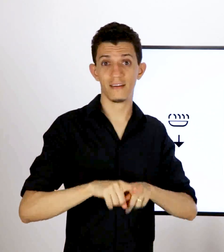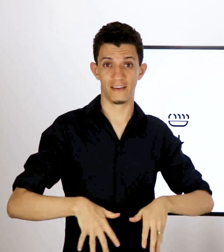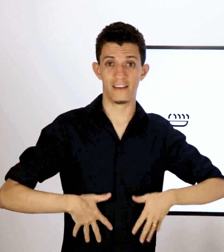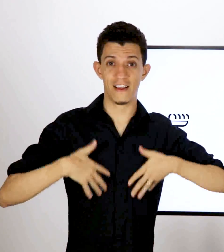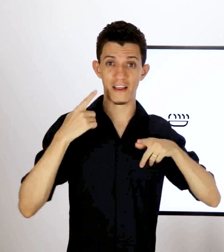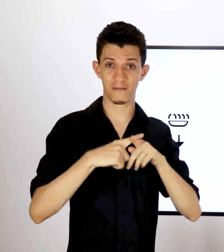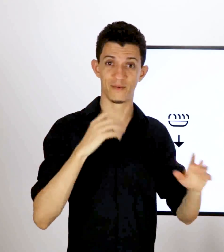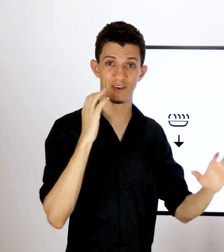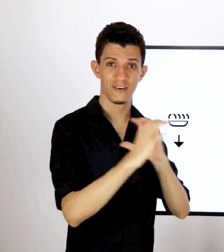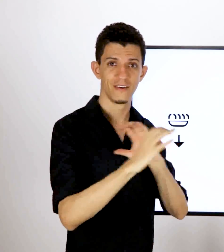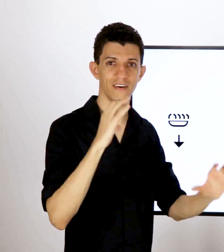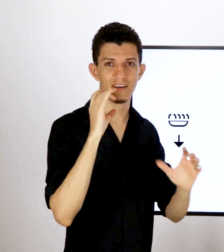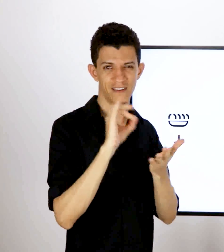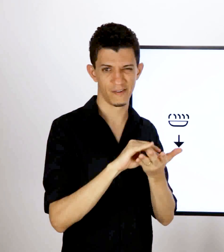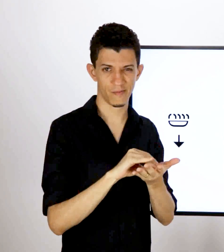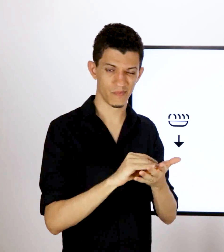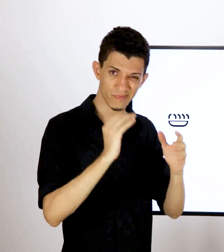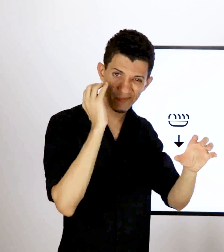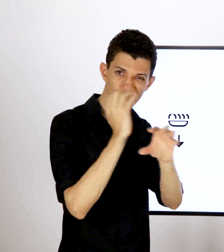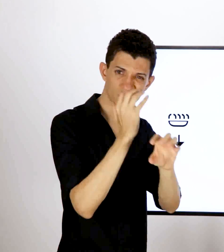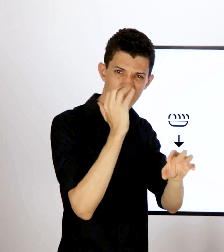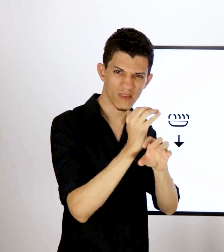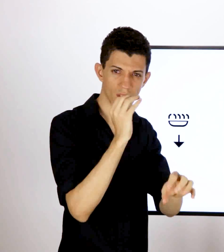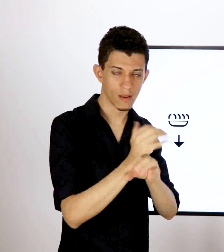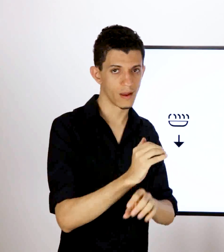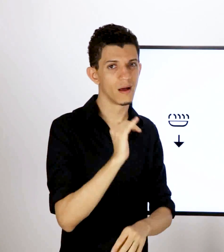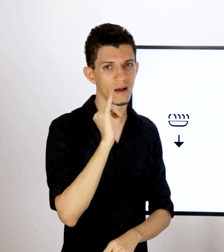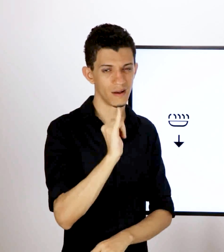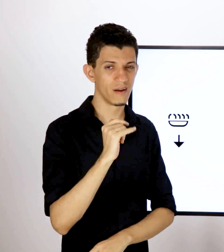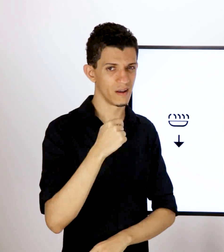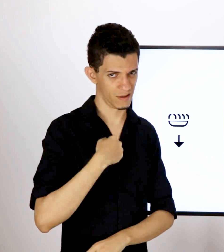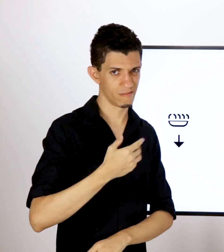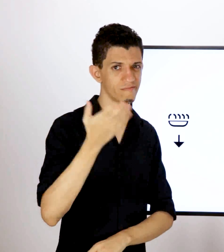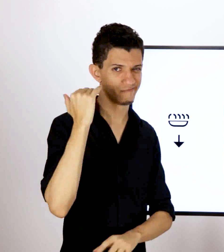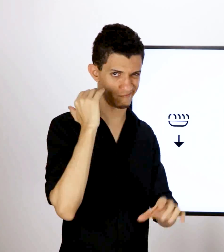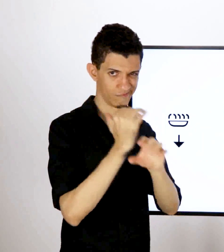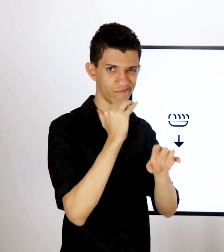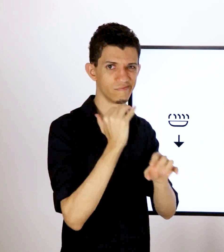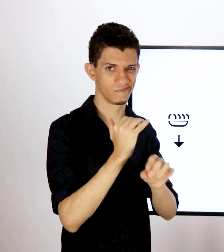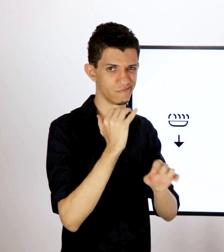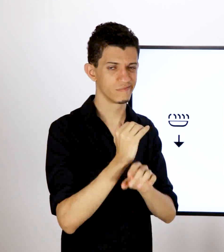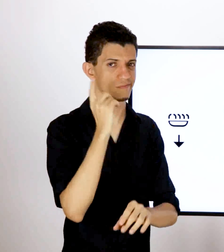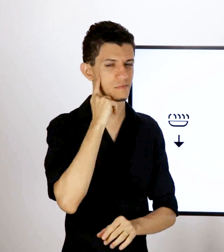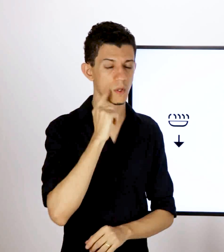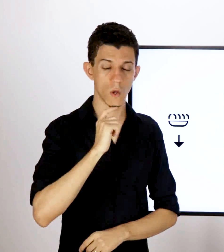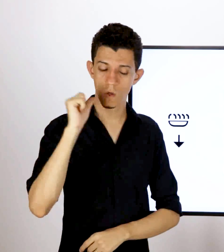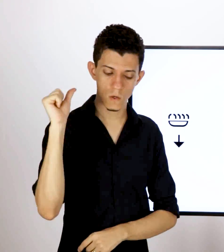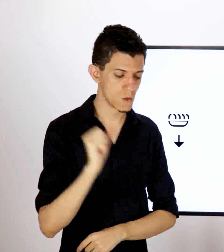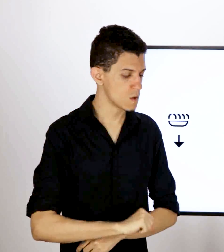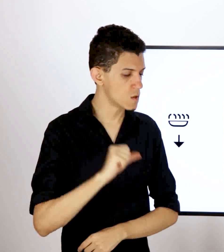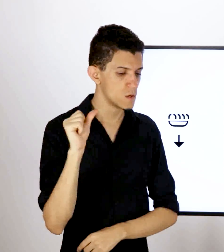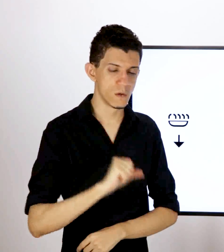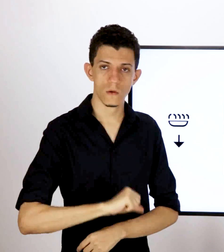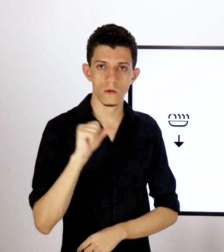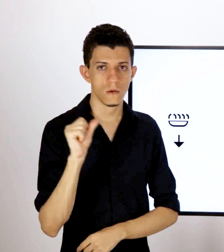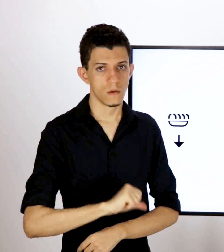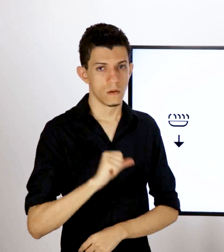clara e natural e fluente em língua de sinais, os surdos vão entender a você e você vai ter uma comunicação fluente, natural.